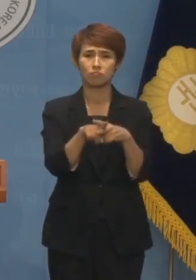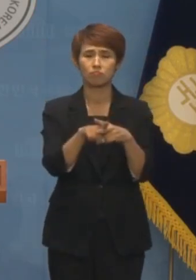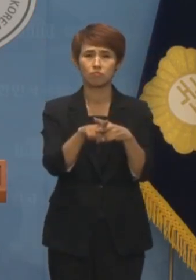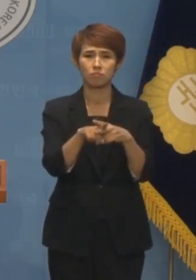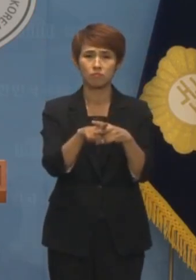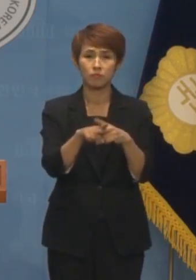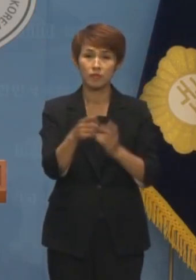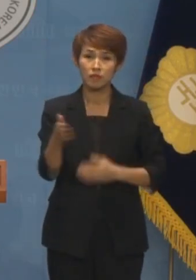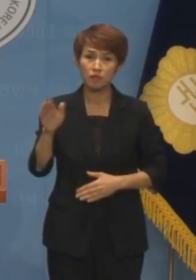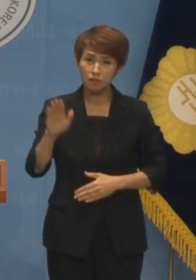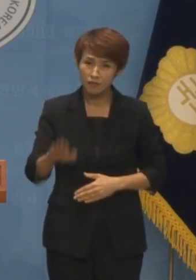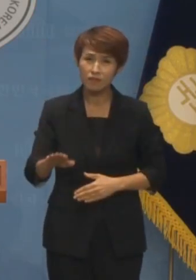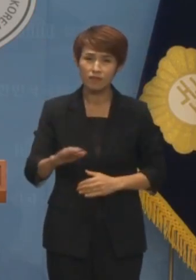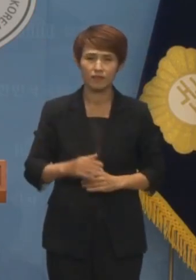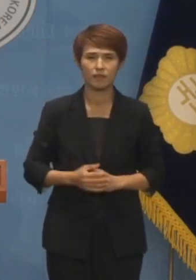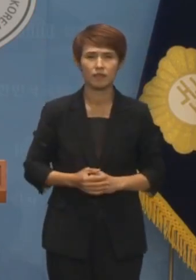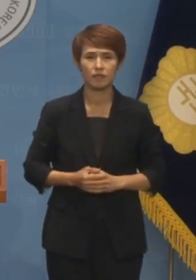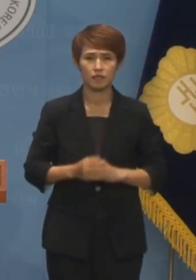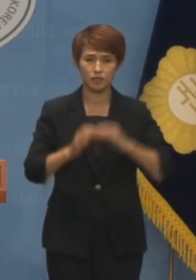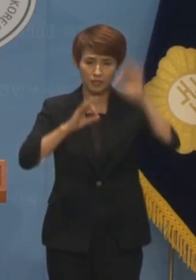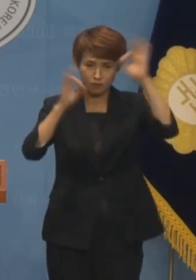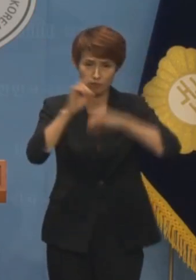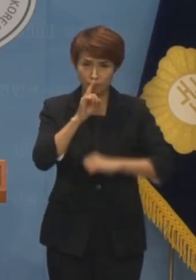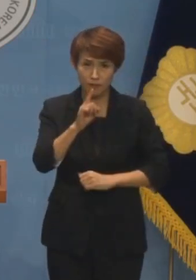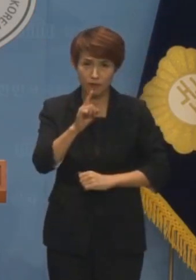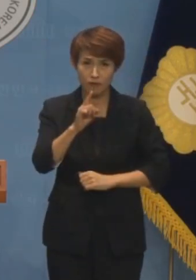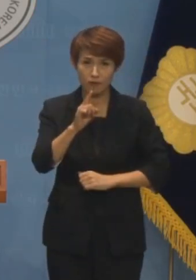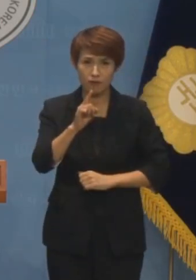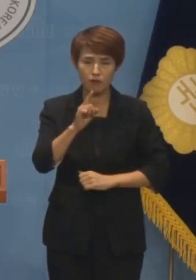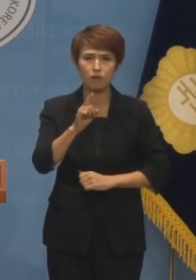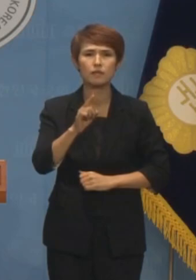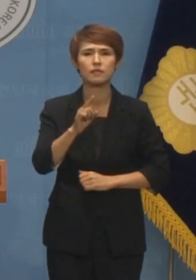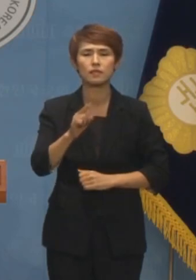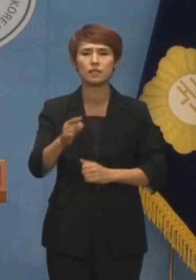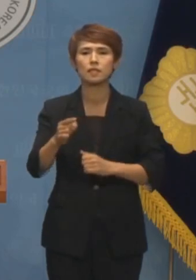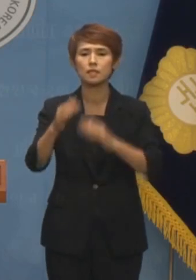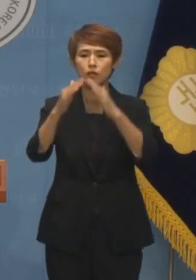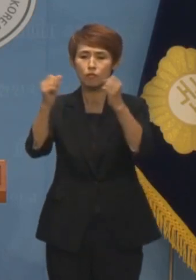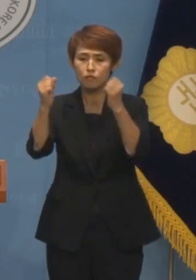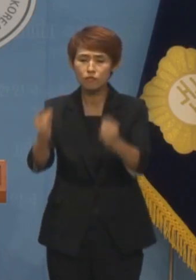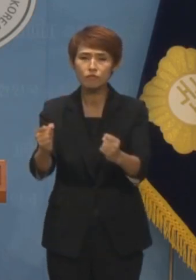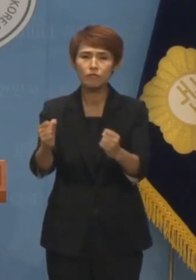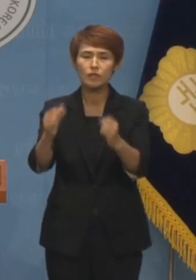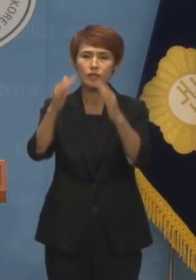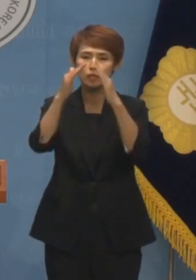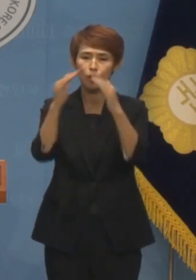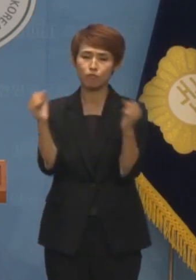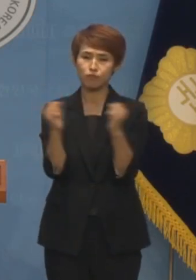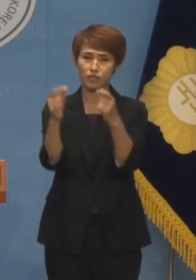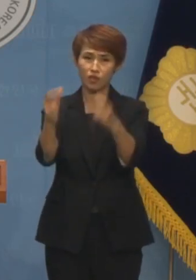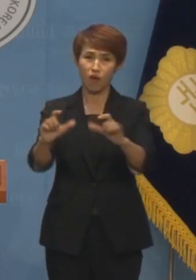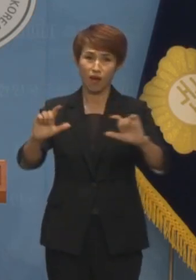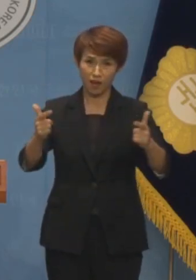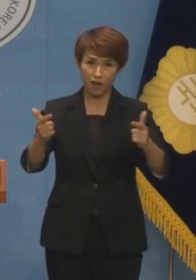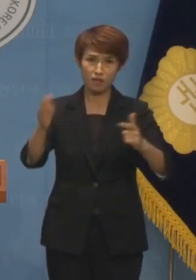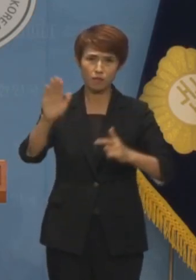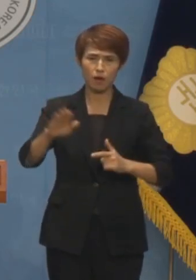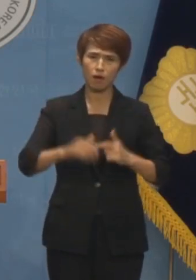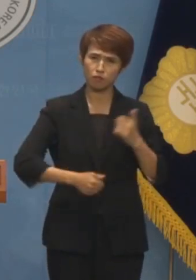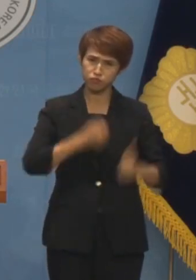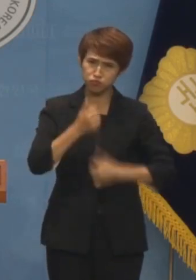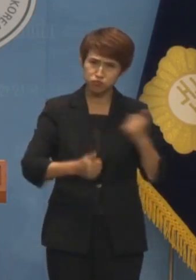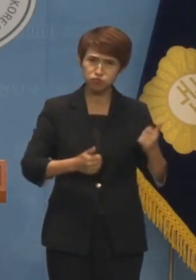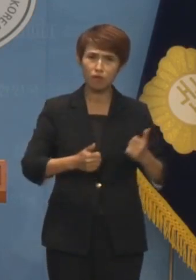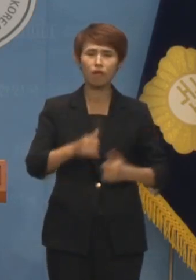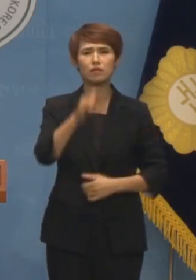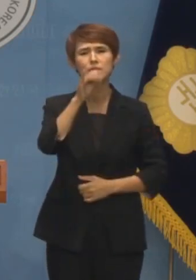하지만 그 실언에 대해서는 해당 지역 출신이 아니어도 공군을 살만하다고 느껴질 정도로